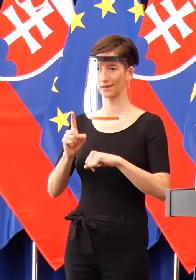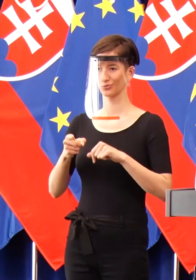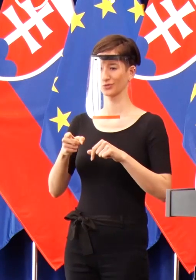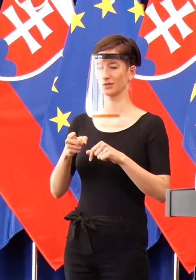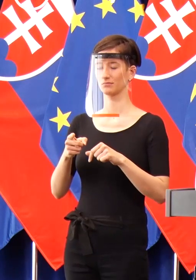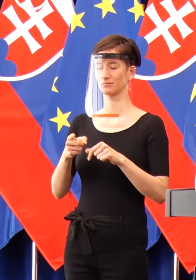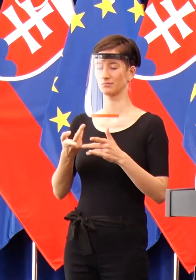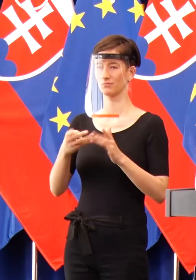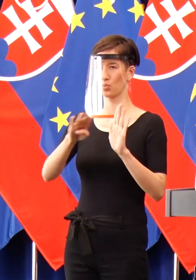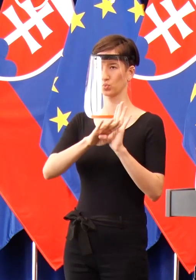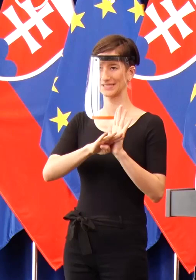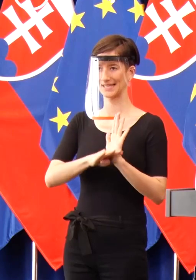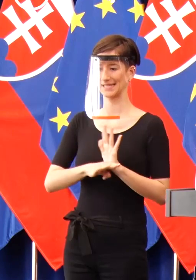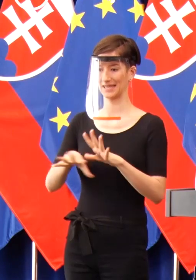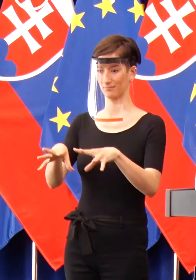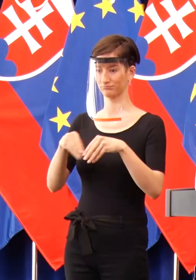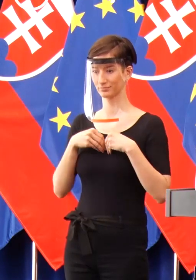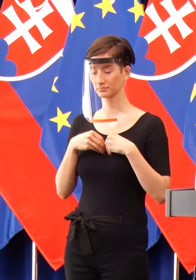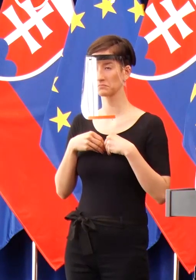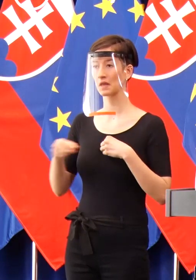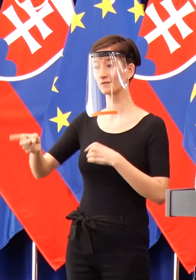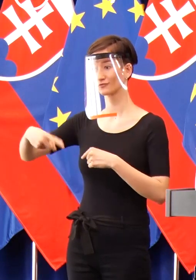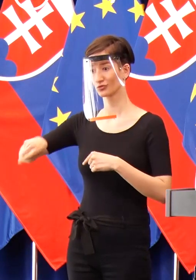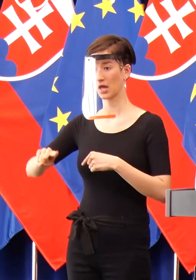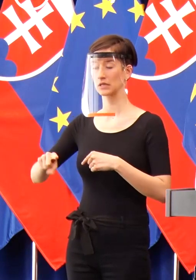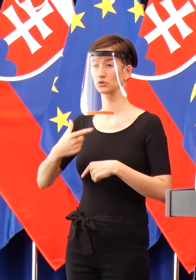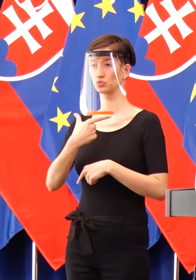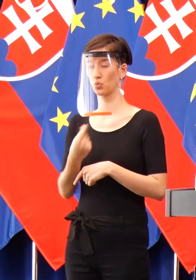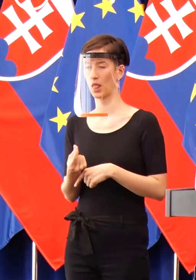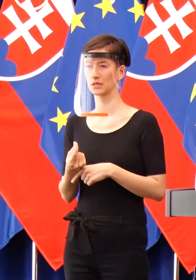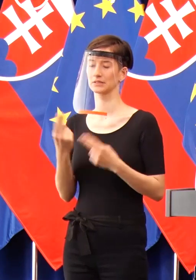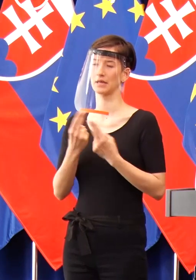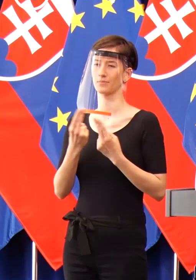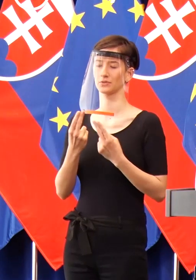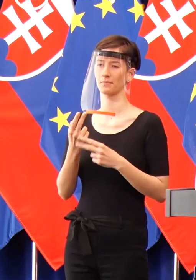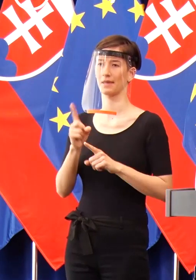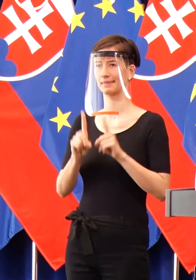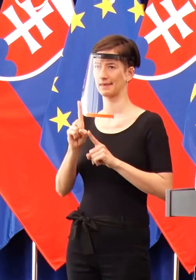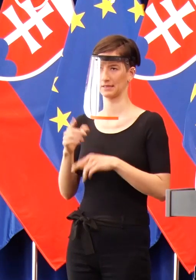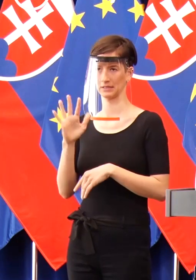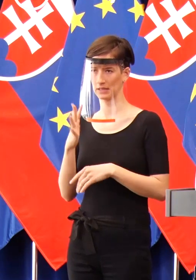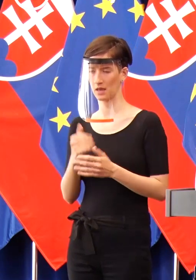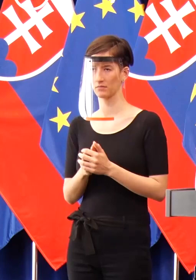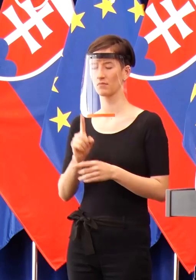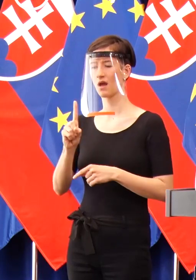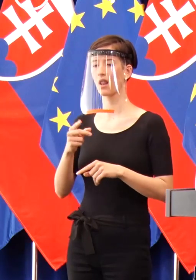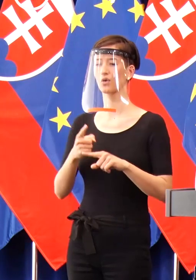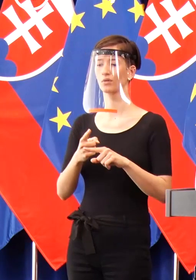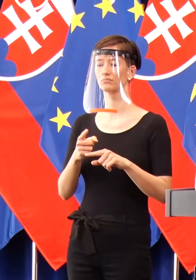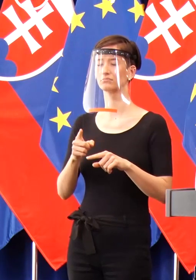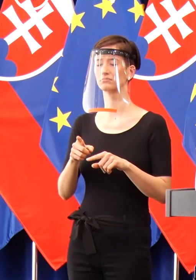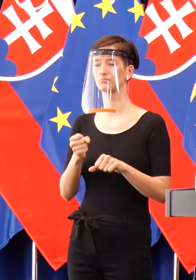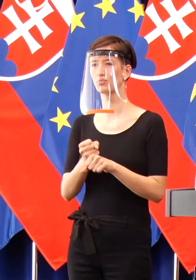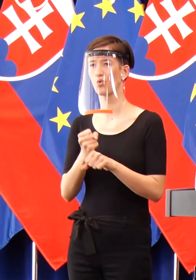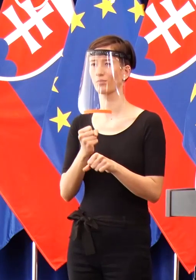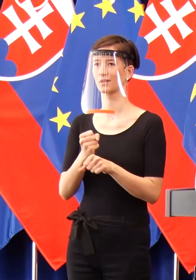všetci sú vždy za to uznesenie. Ale robiť si kampaň na vlastnú politickú stranu, robiť si kampaň na samého